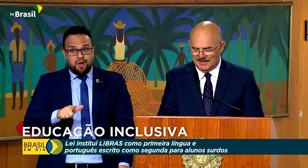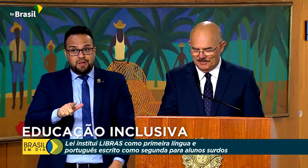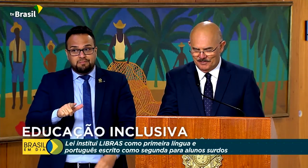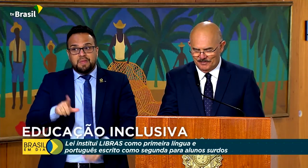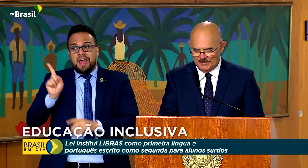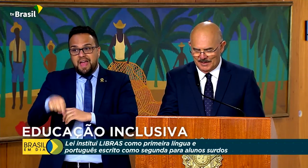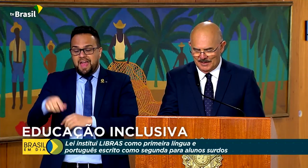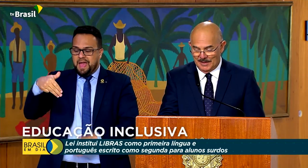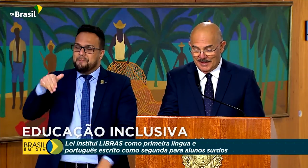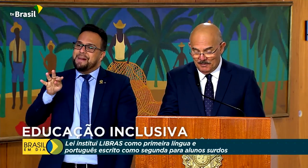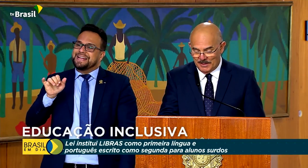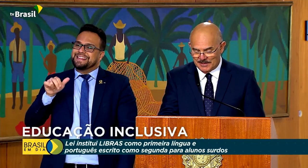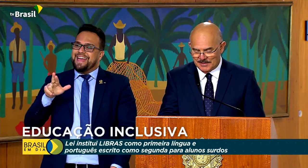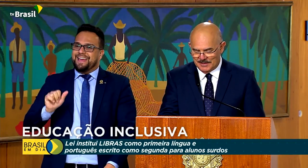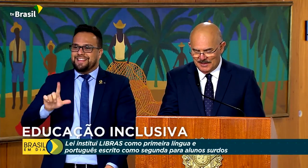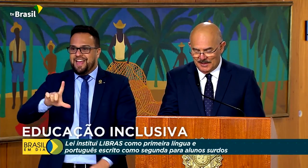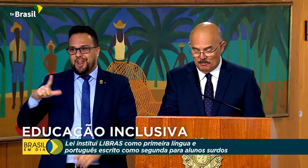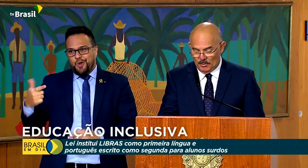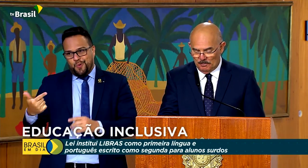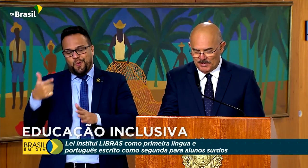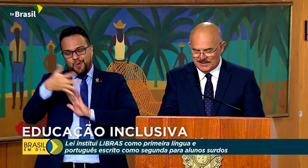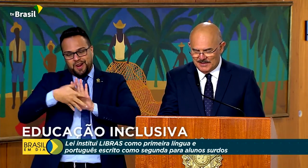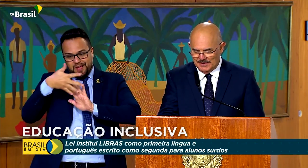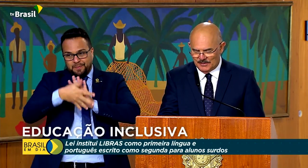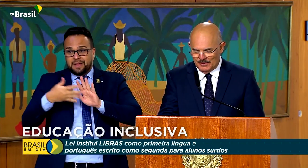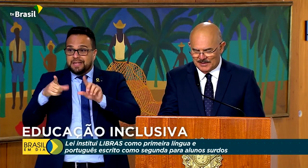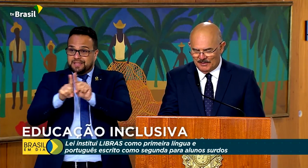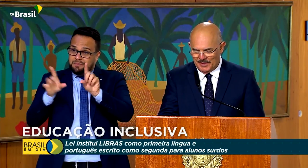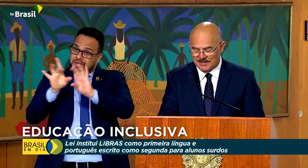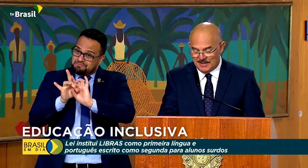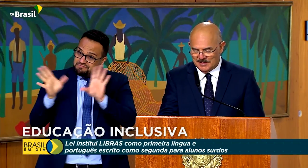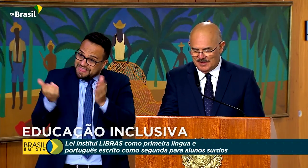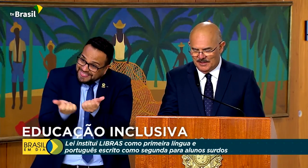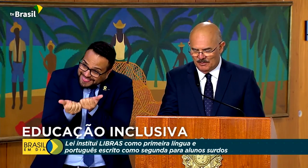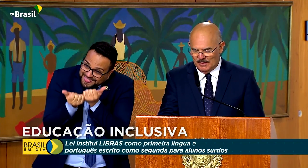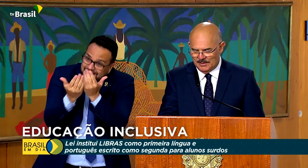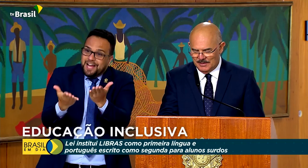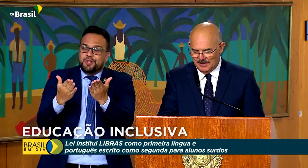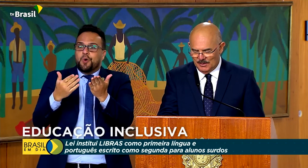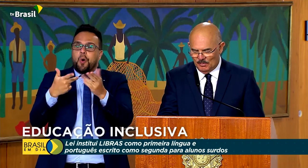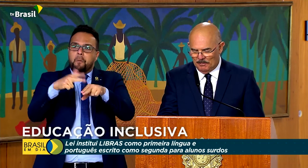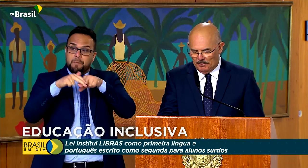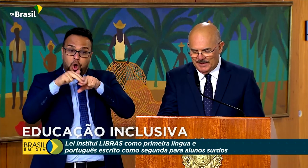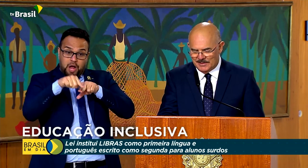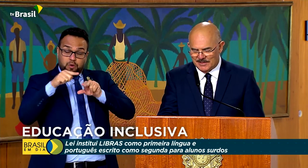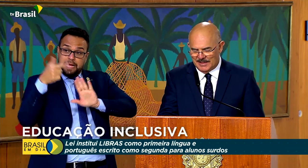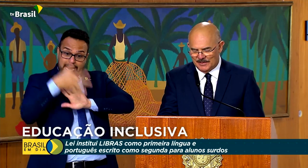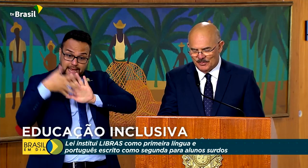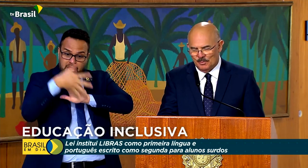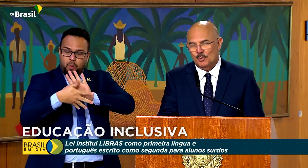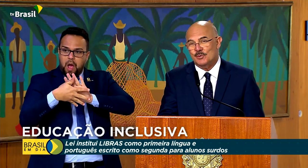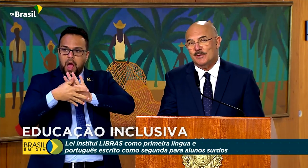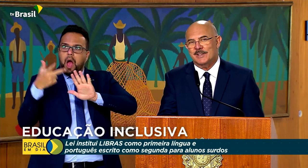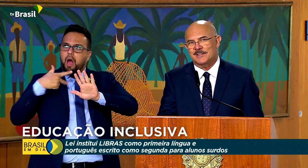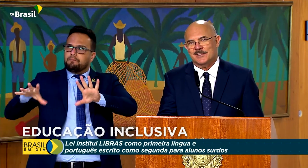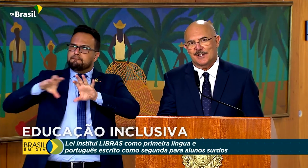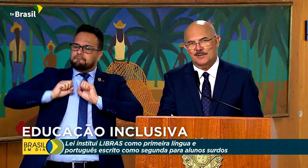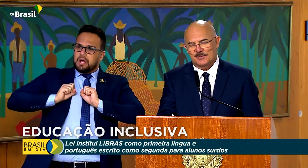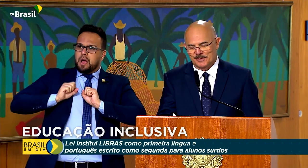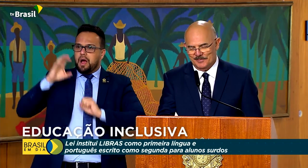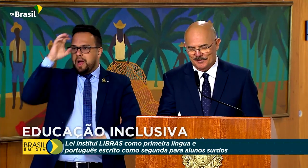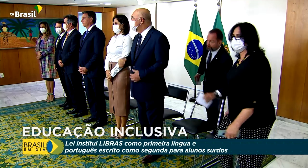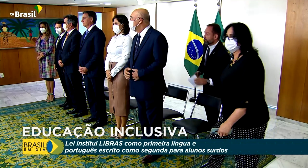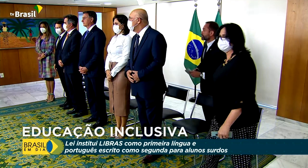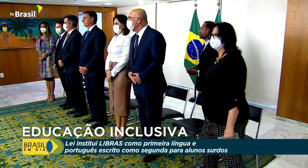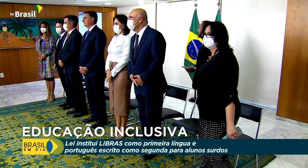materna, a Libras, e propiciando através dessa língua o aprendizado do português